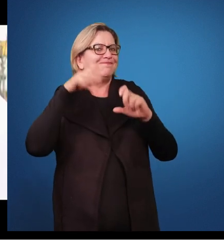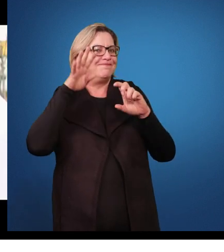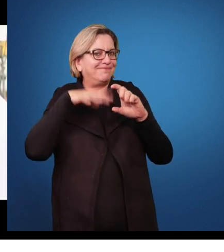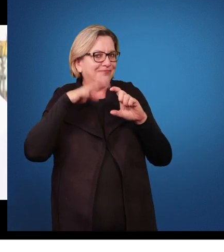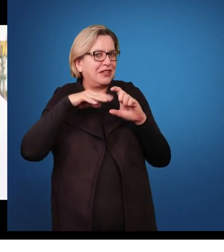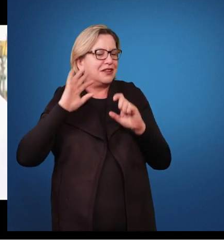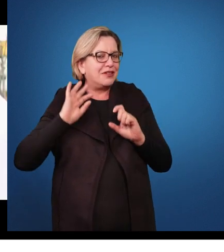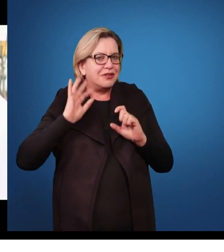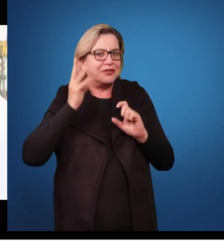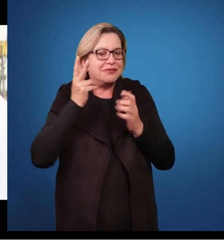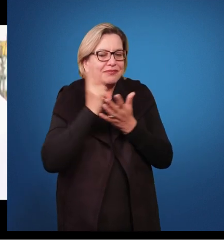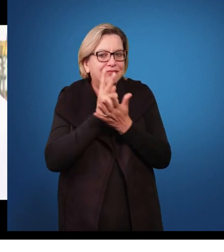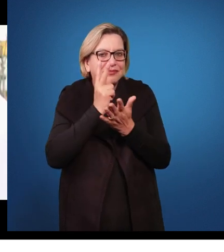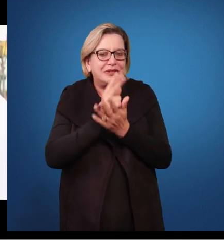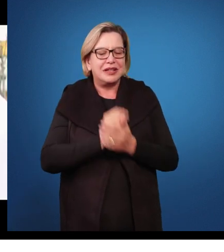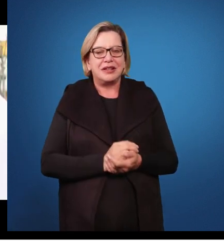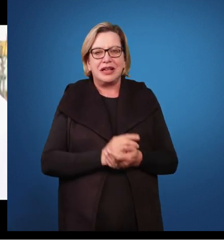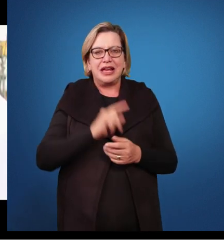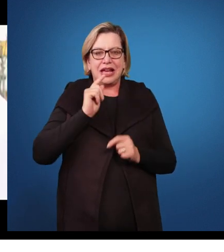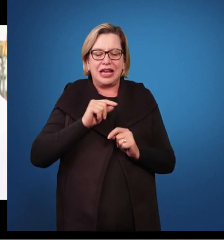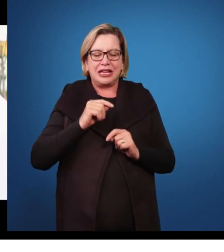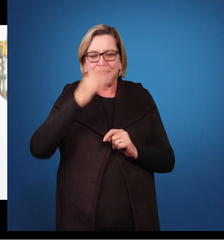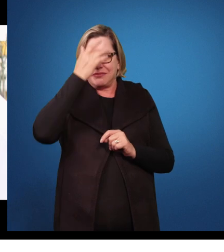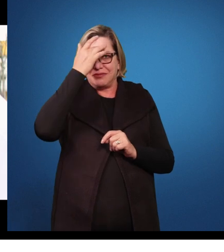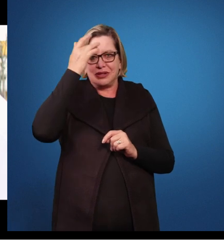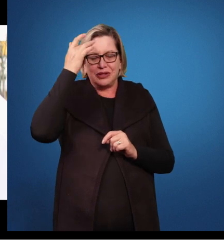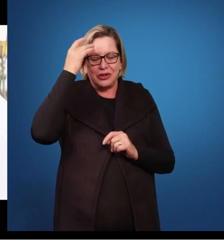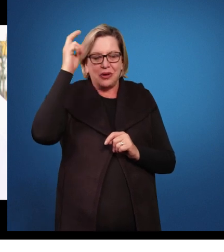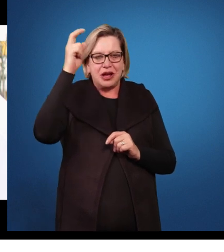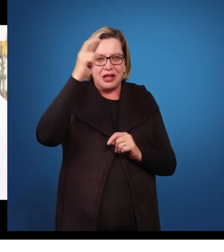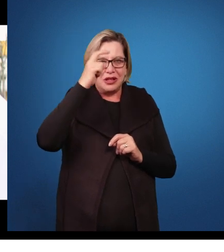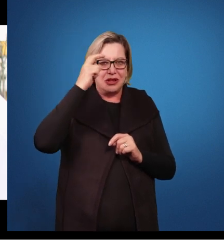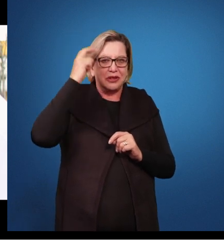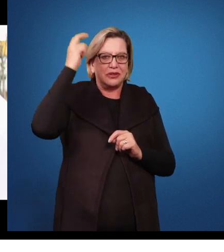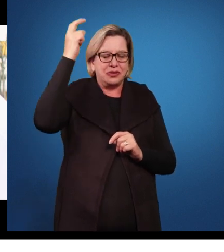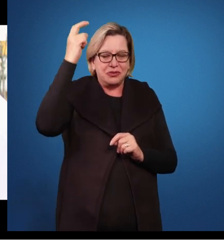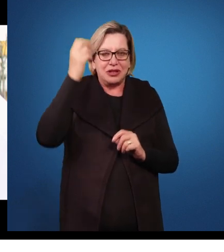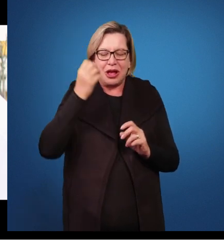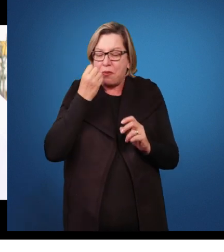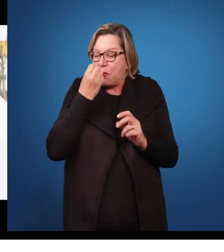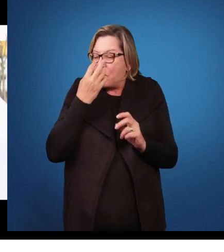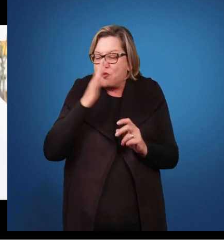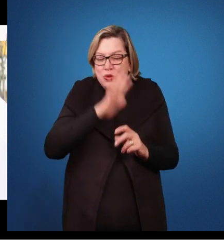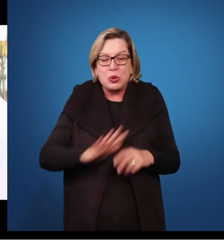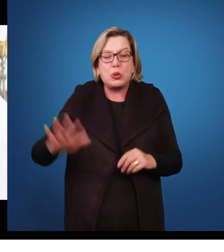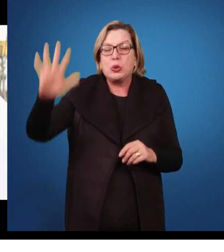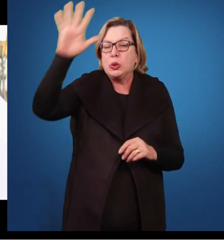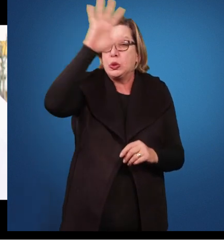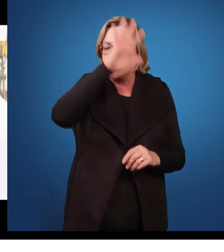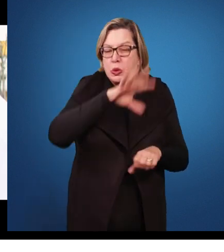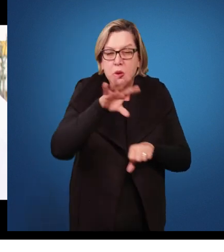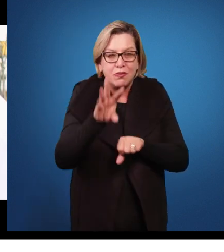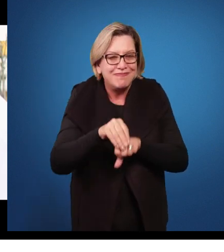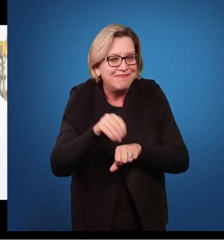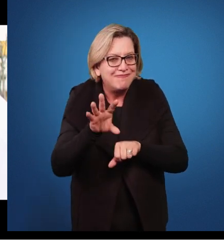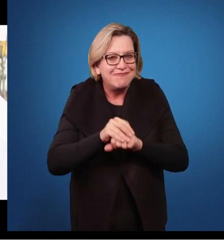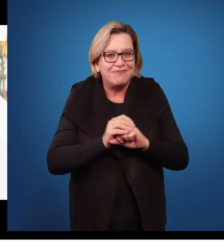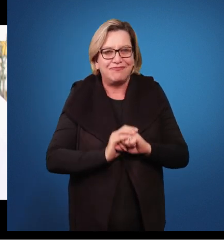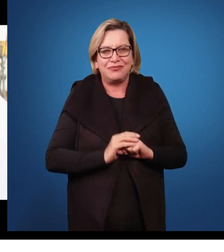comum a gente ouvir, né? É que todo superdotado, ele é bom em tudo. O que significa isso? Que vamos dar um